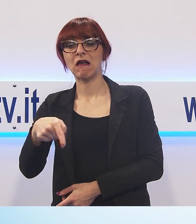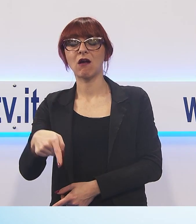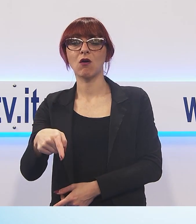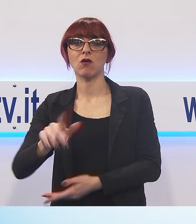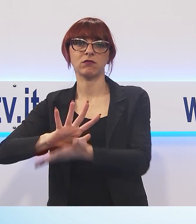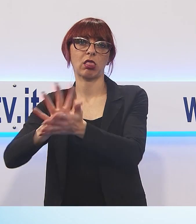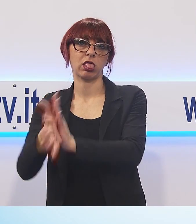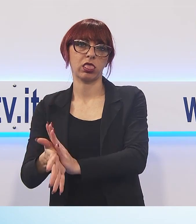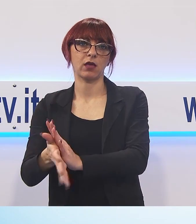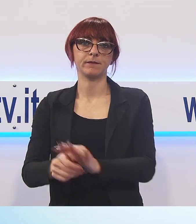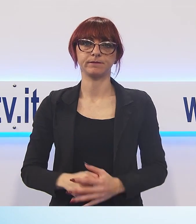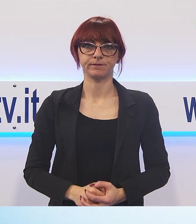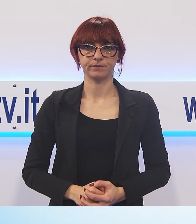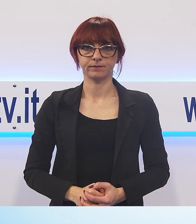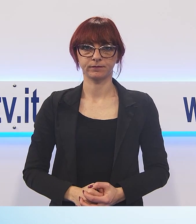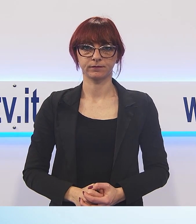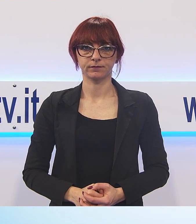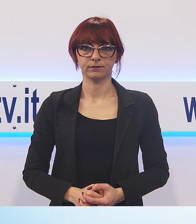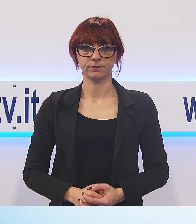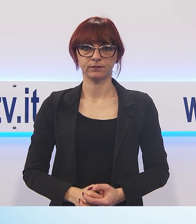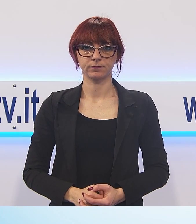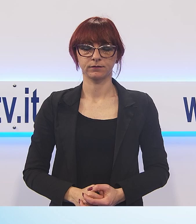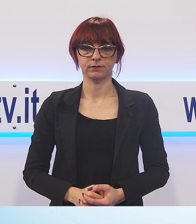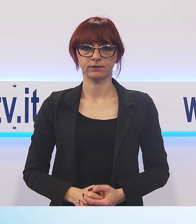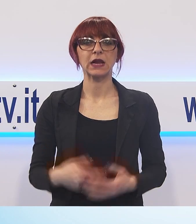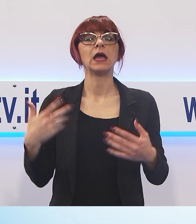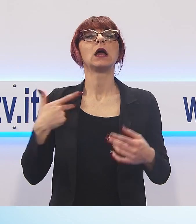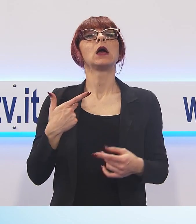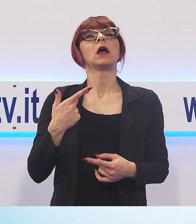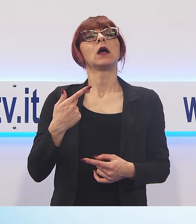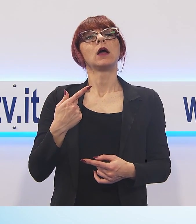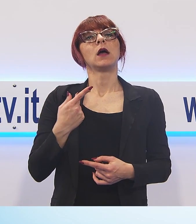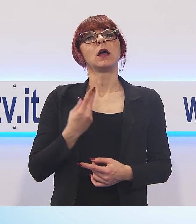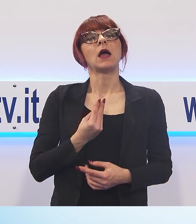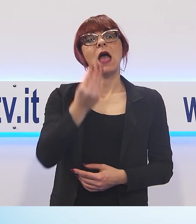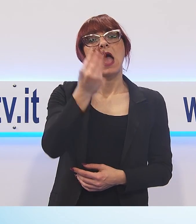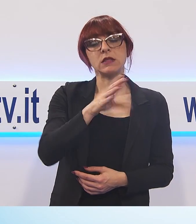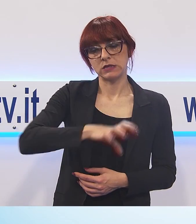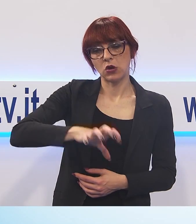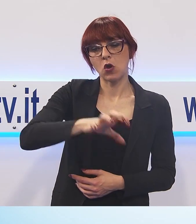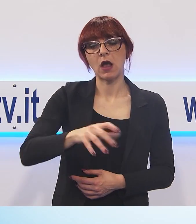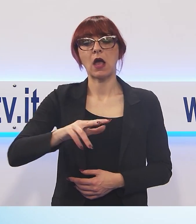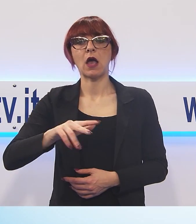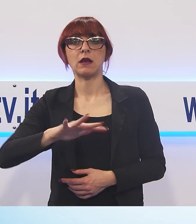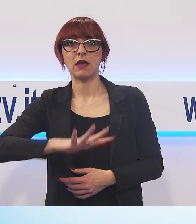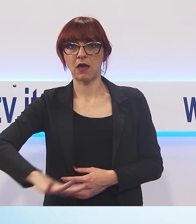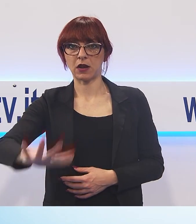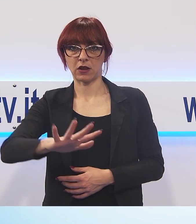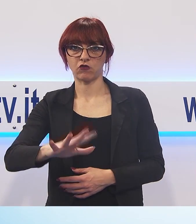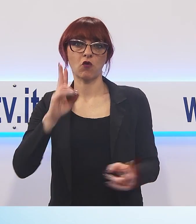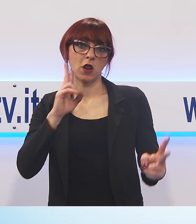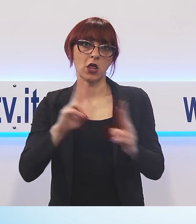Avviare un tavolo istituzionale con la regione e gli enti locali, sostenere le diverse soluzioni tecnologiche che